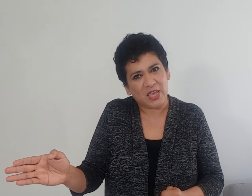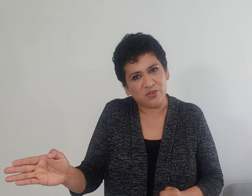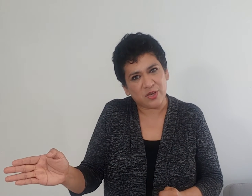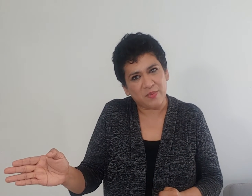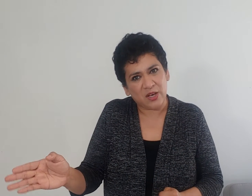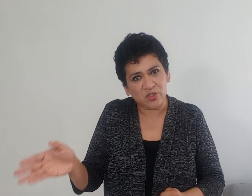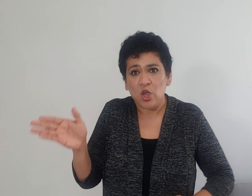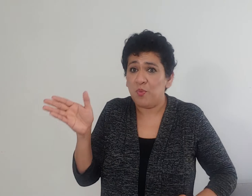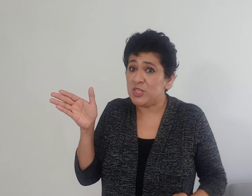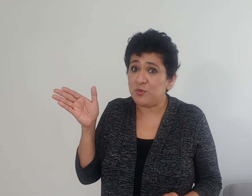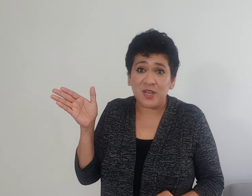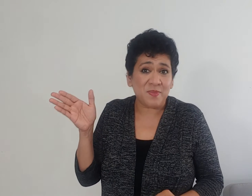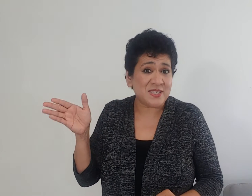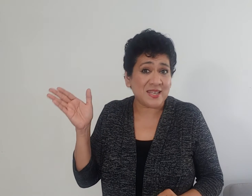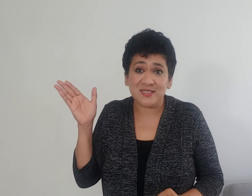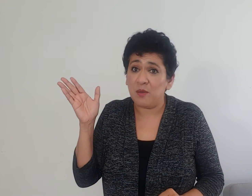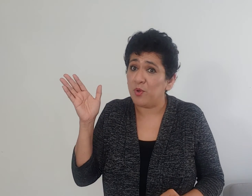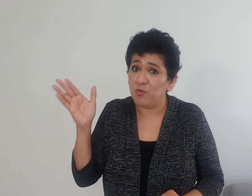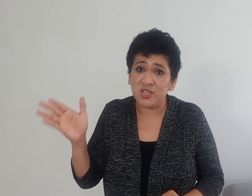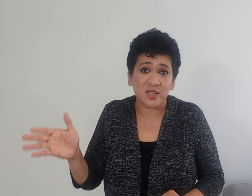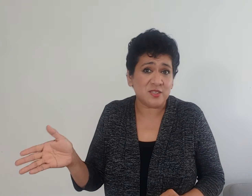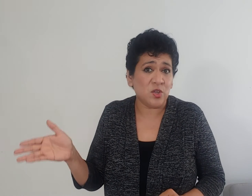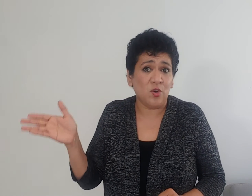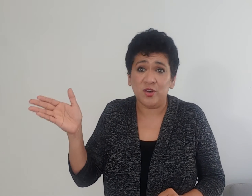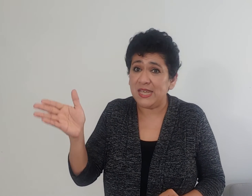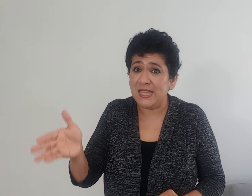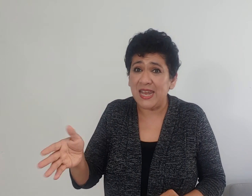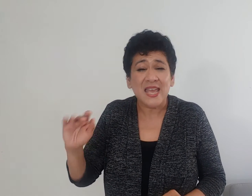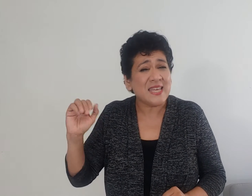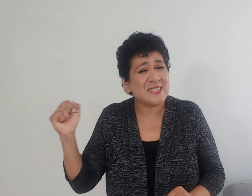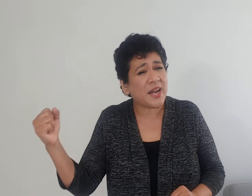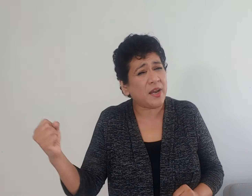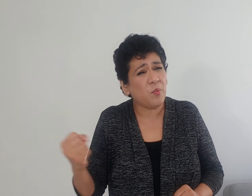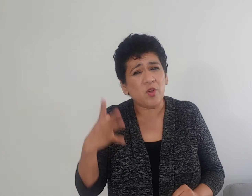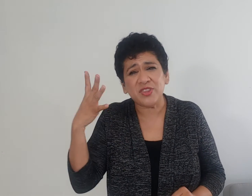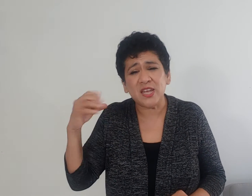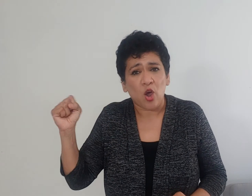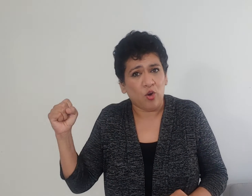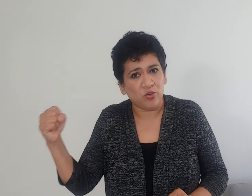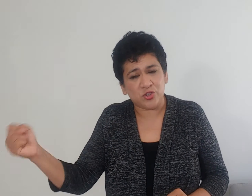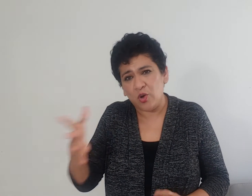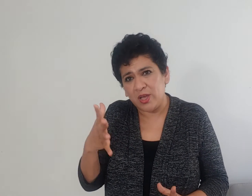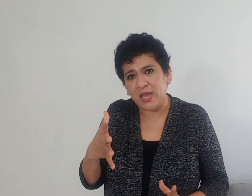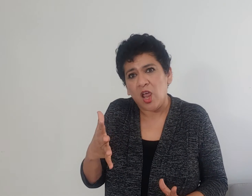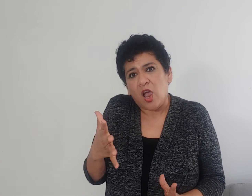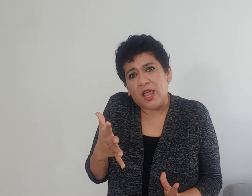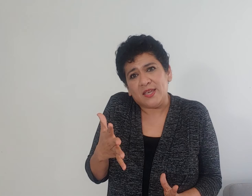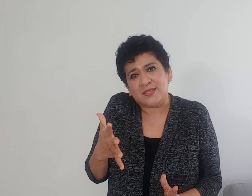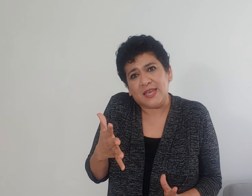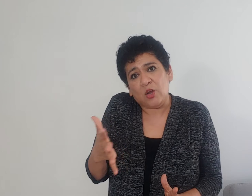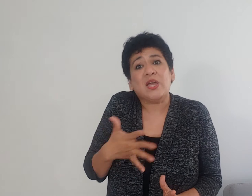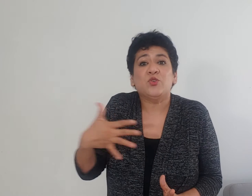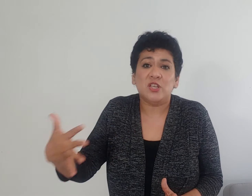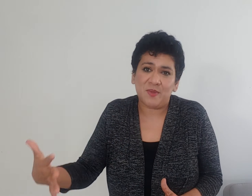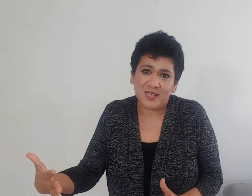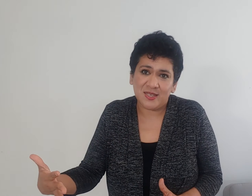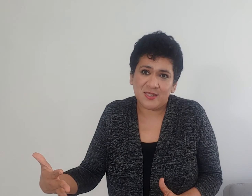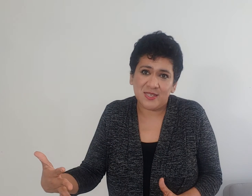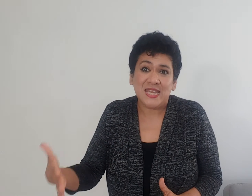aquellos hermanos, pues ellos van a pasar quizá por mucha agresión, ira, quizá reboten o choquen lo que tú les vayas a decir.